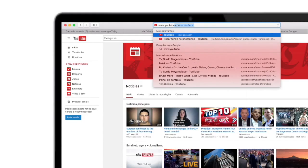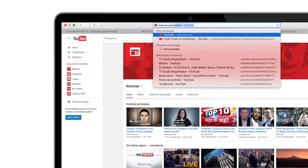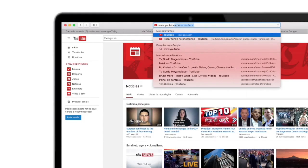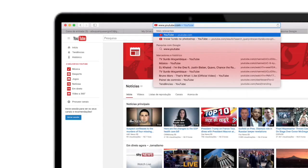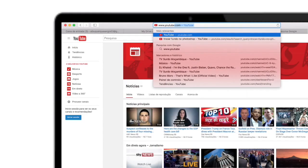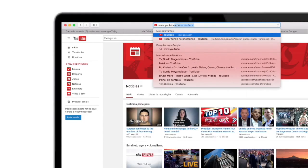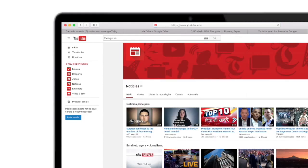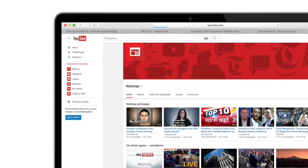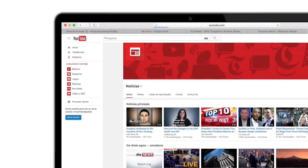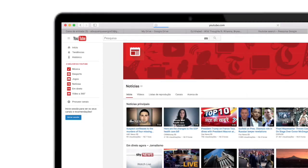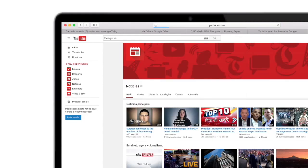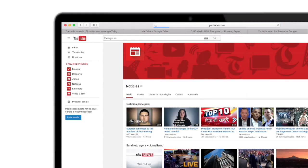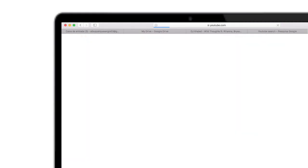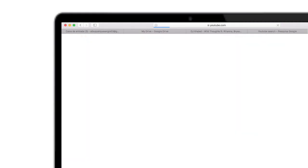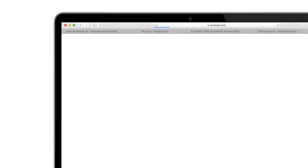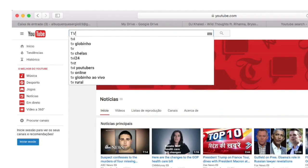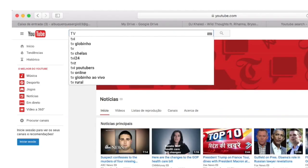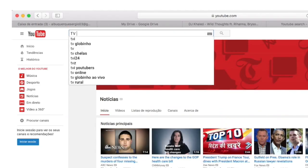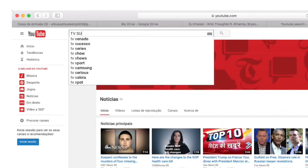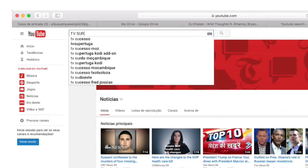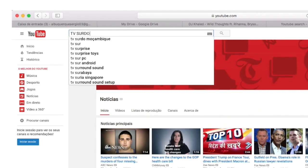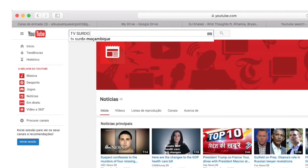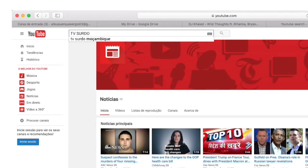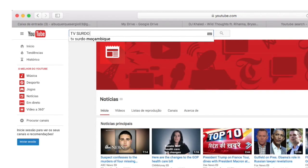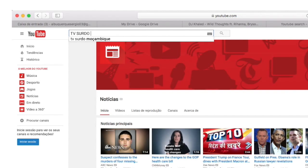pelo YouTube procurar TV surdo Moçambique